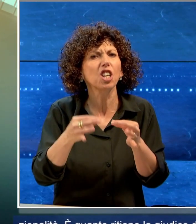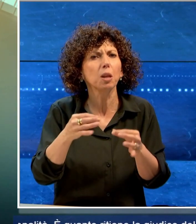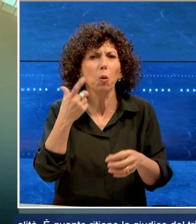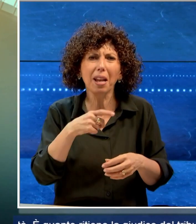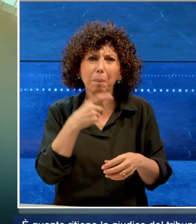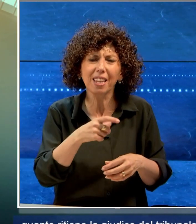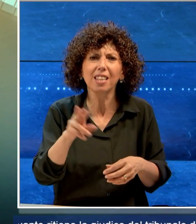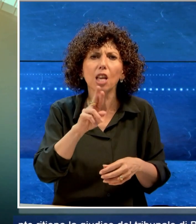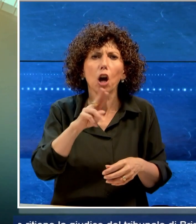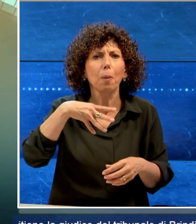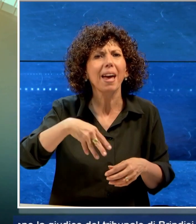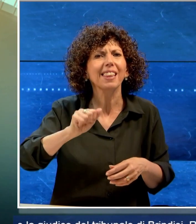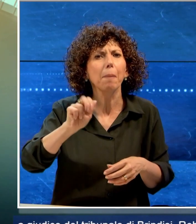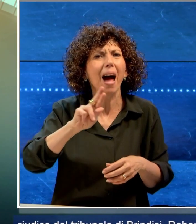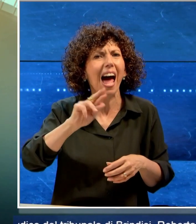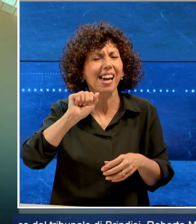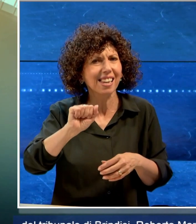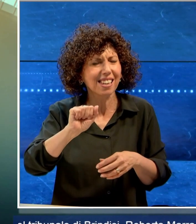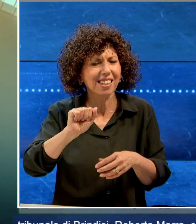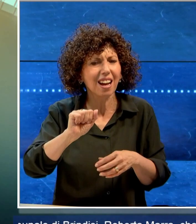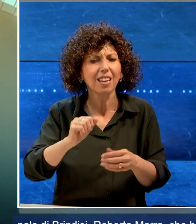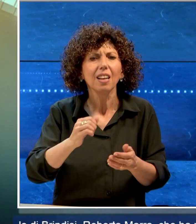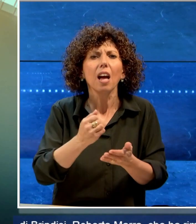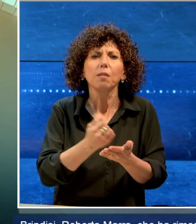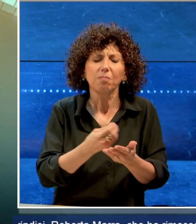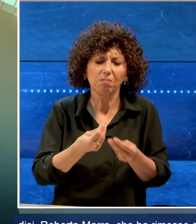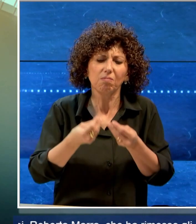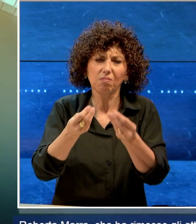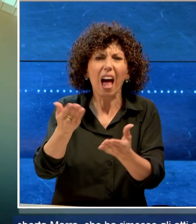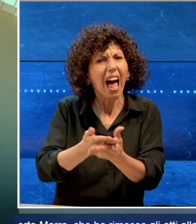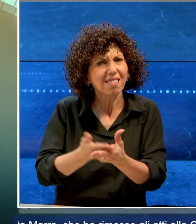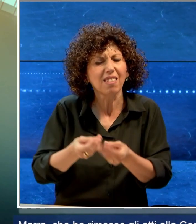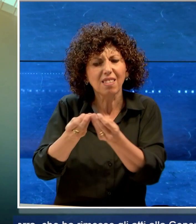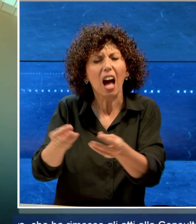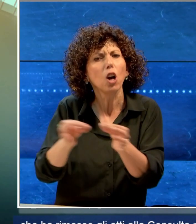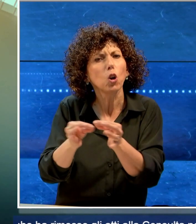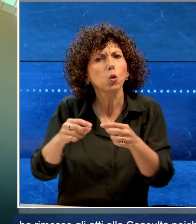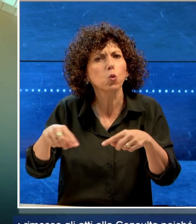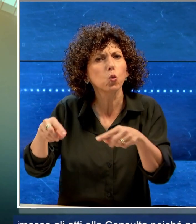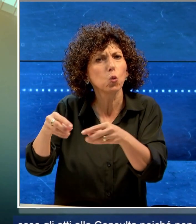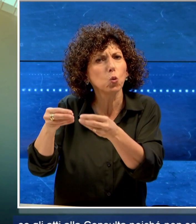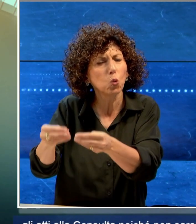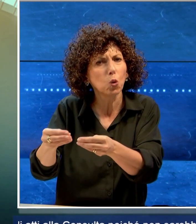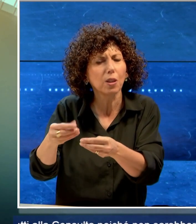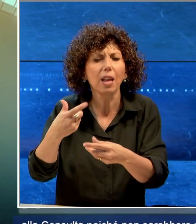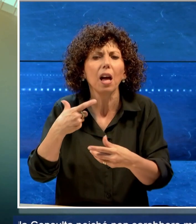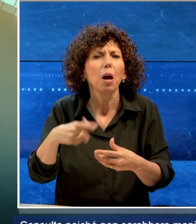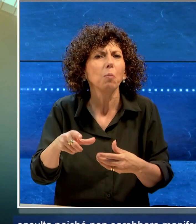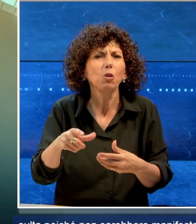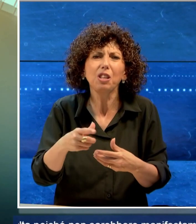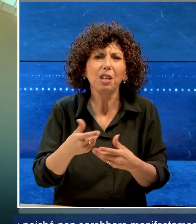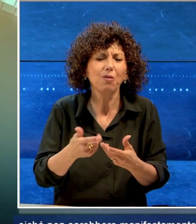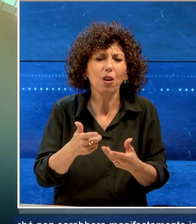Brindisi, Roberta Marra che ha rimesso gli atti alla consulta poiché non sarebbero manifestamente infondati i